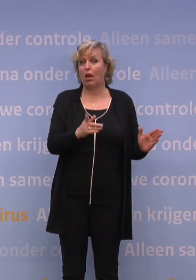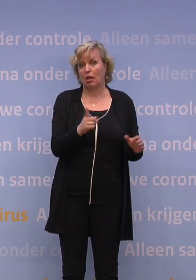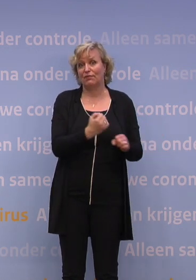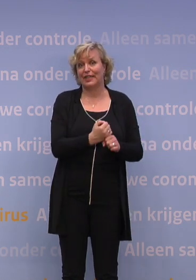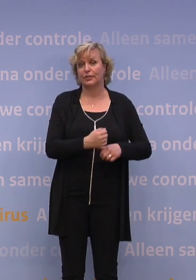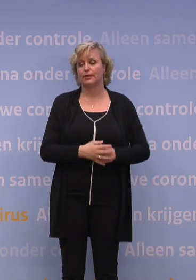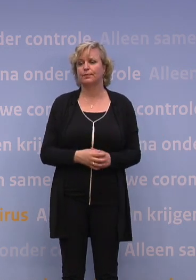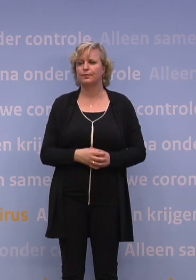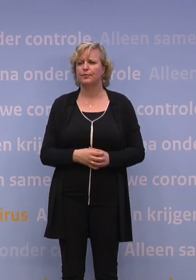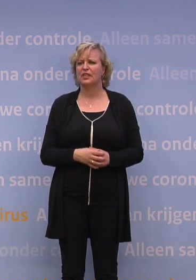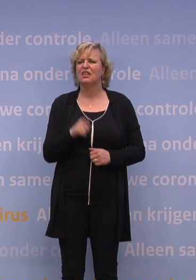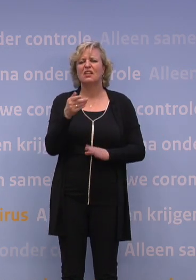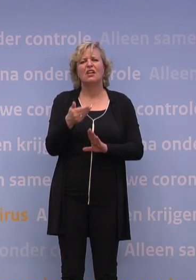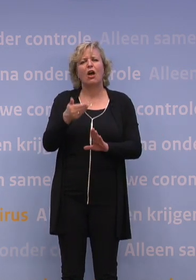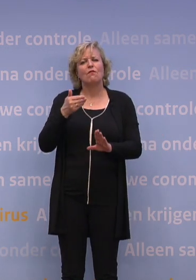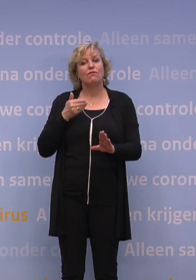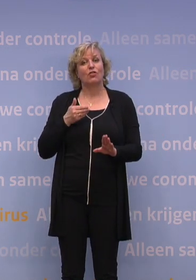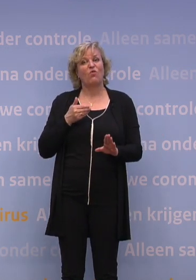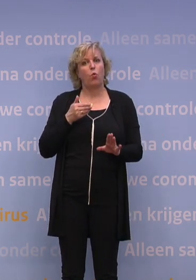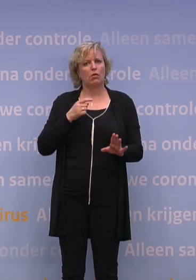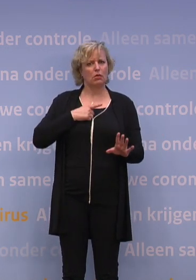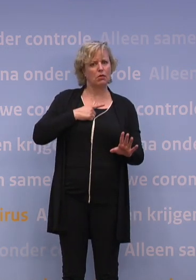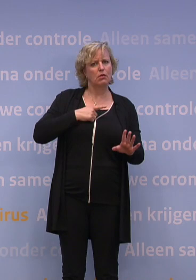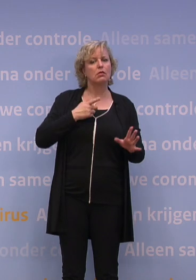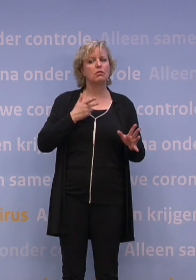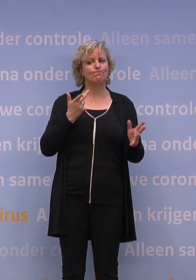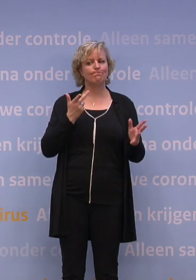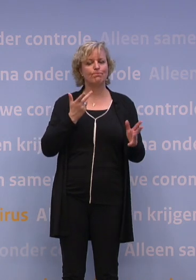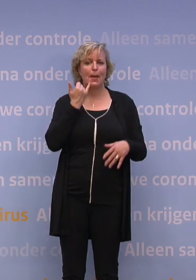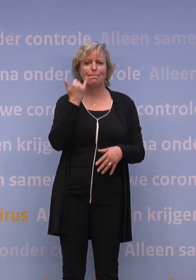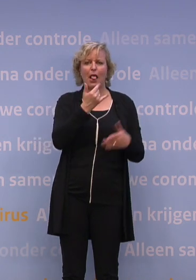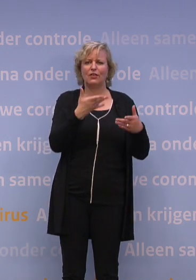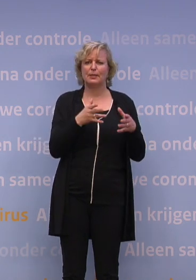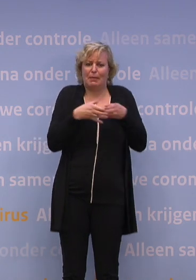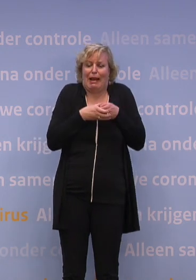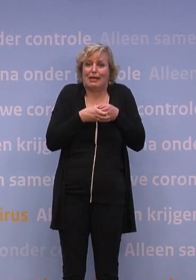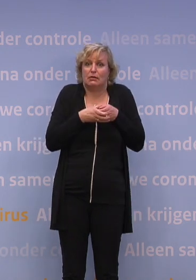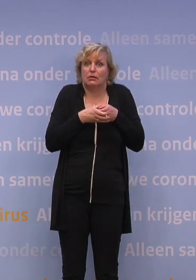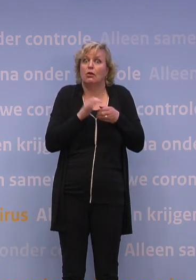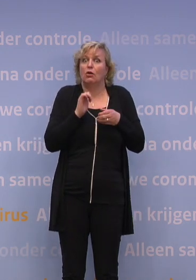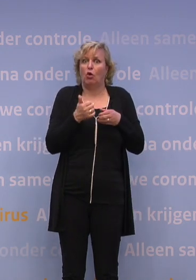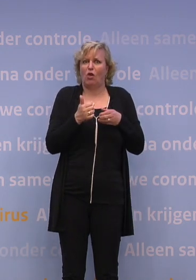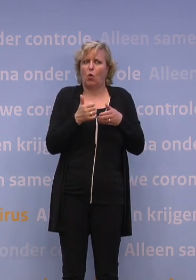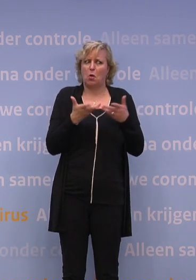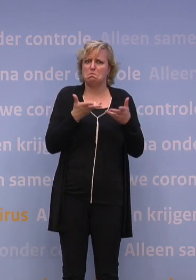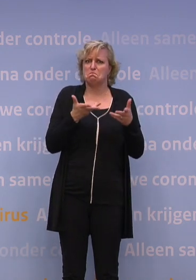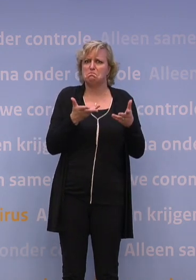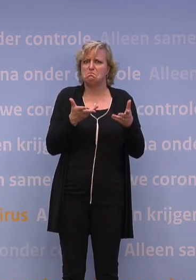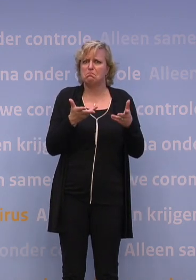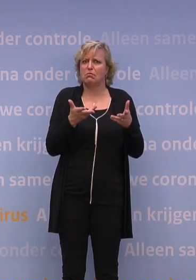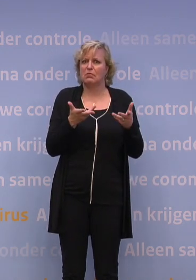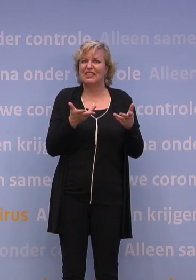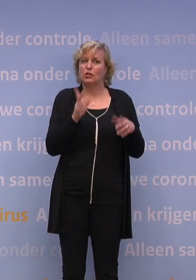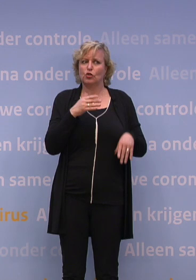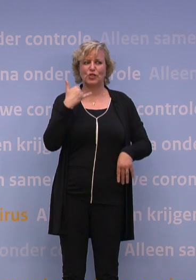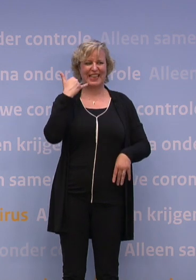Er was van tevoren wel wat vrees dat dat geen waterdicht systeem was. Dat belteam was namelijk klein. Ze moeten min of meer aan de telefoon inschatten